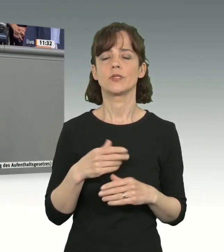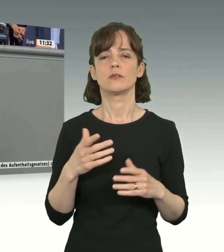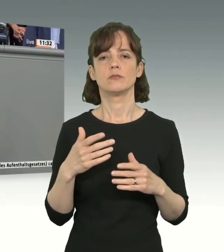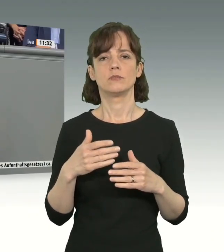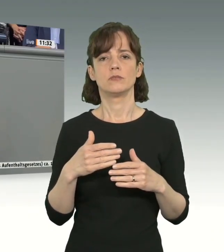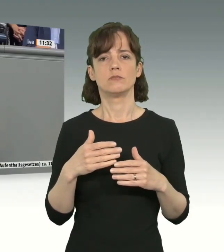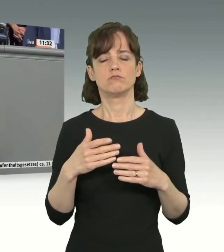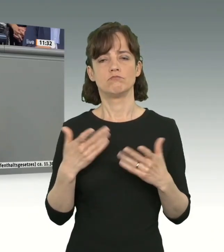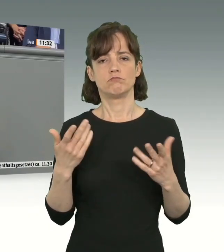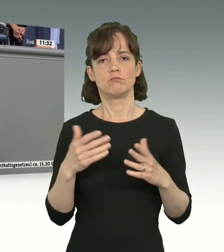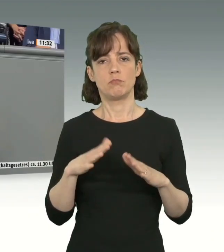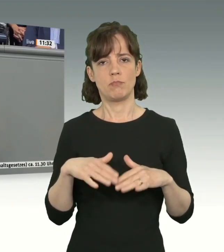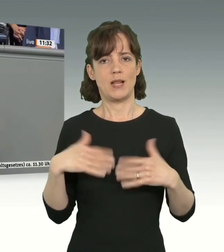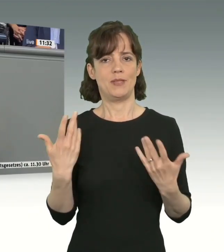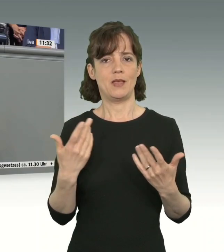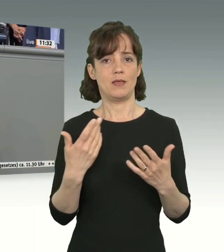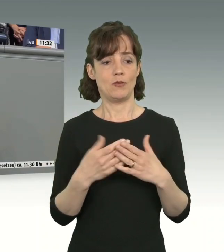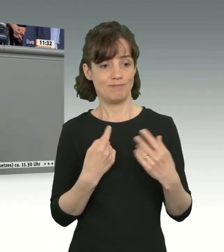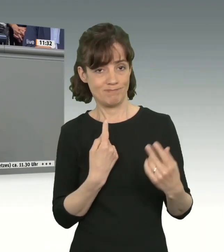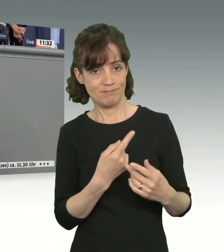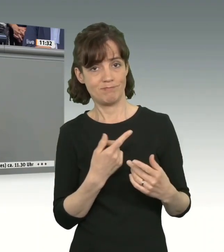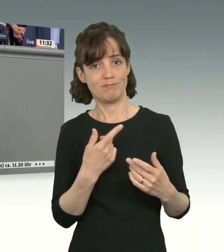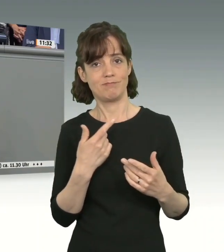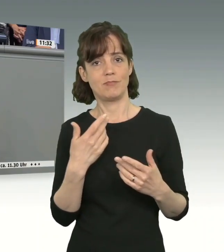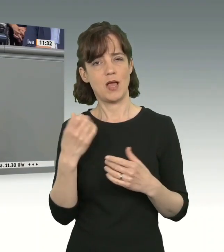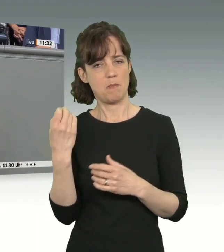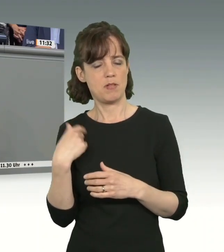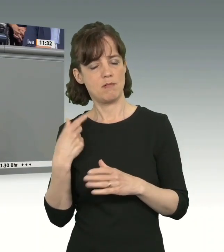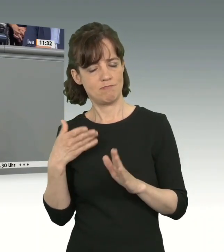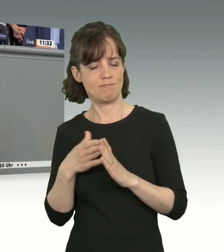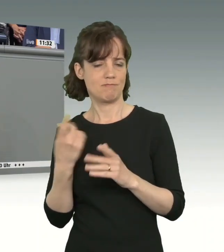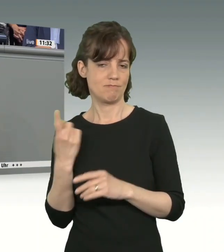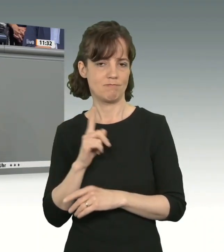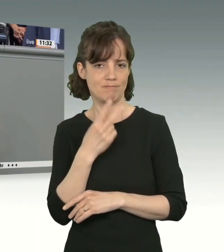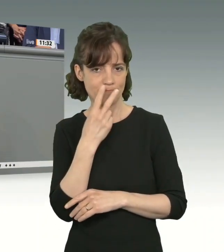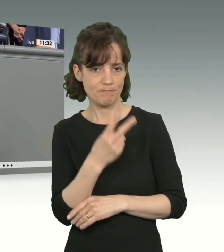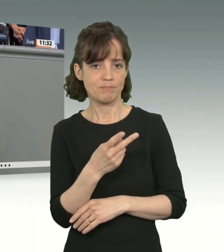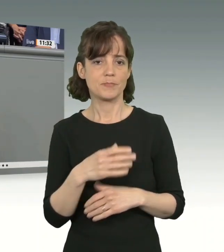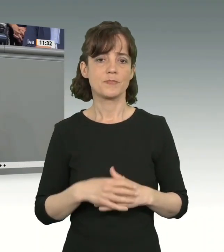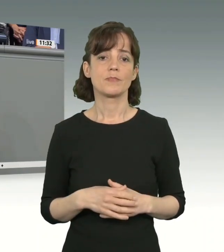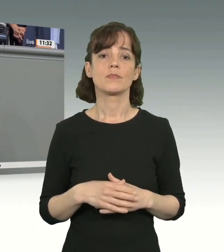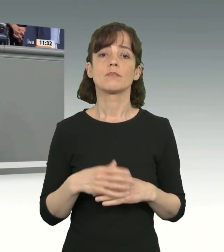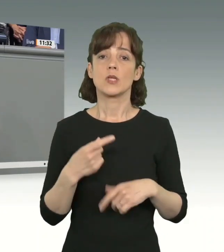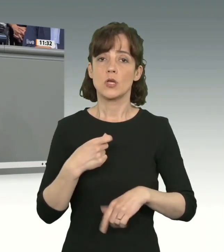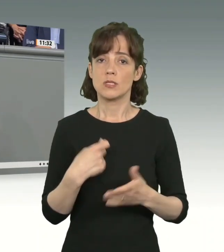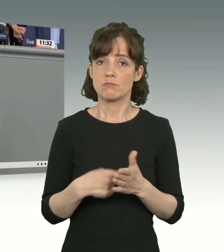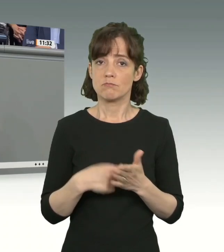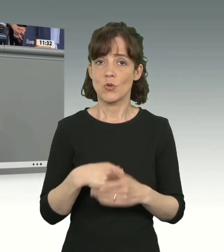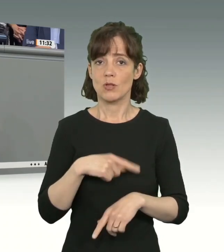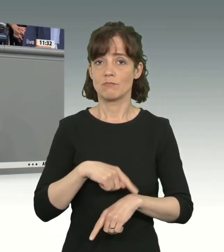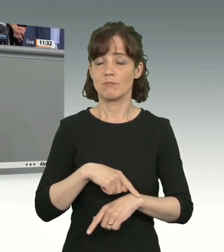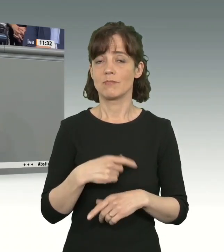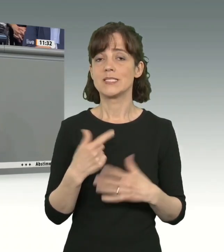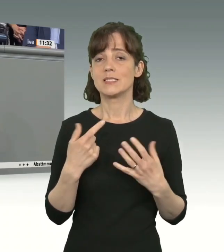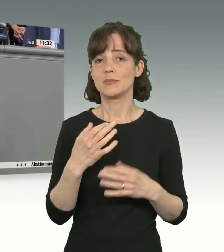Parlamentarier, der für die Ampelkoalition hier sprechen darf, abschließend in der Silbert. Sie haben uns 70 Minuten Zeit gekostet, um über einen Satz zu schreiben.